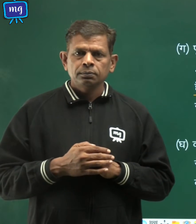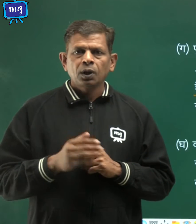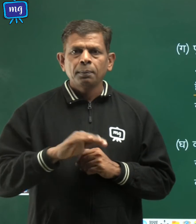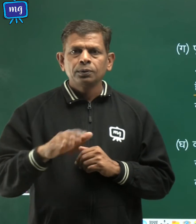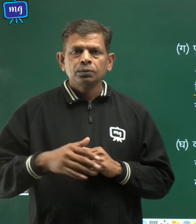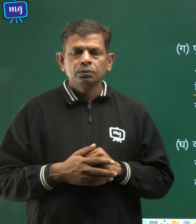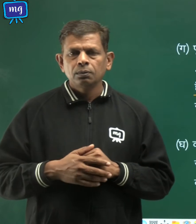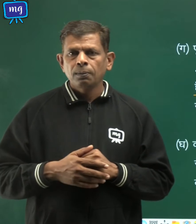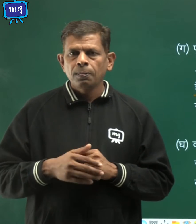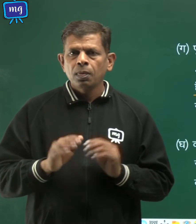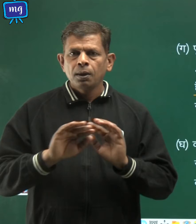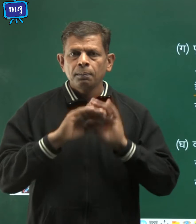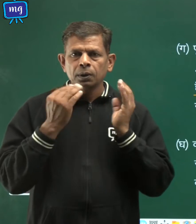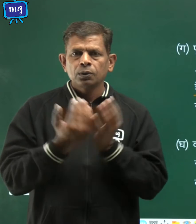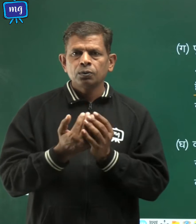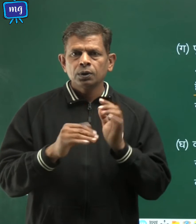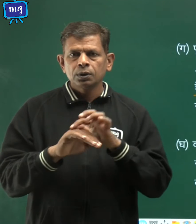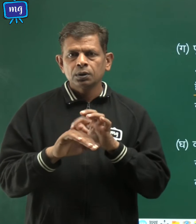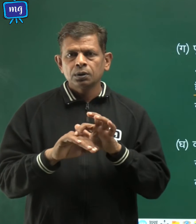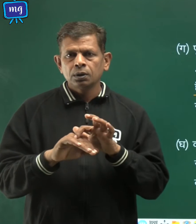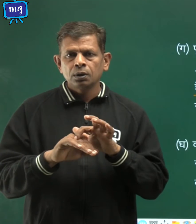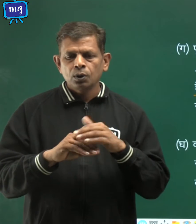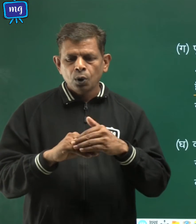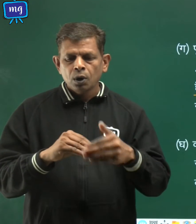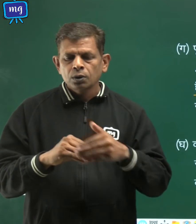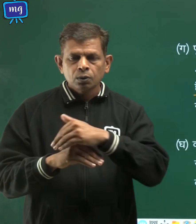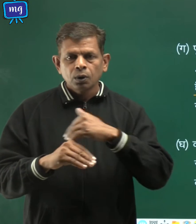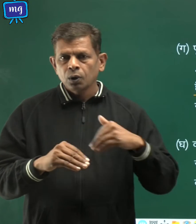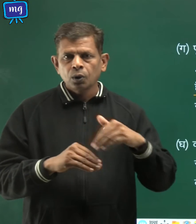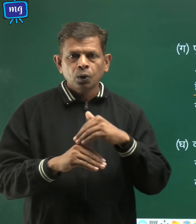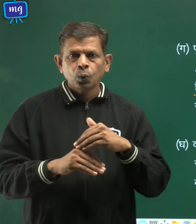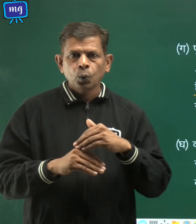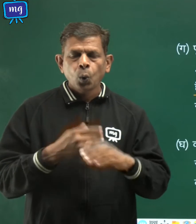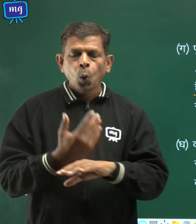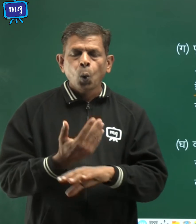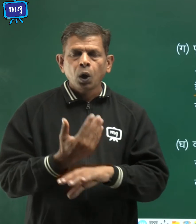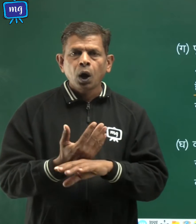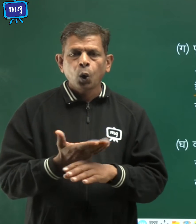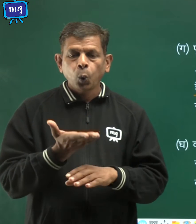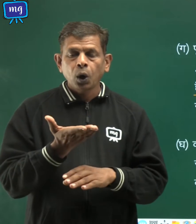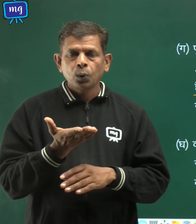बच्चों प्रत्वी की सतह के निकट की गर्म वायू